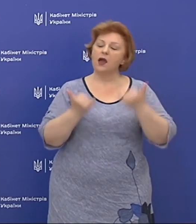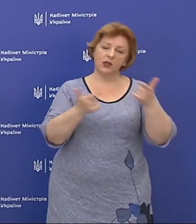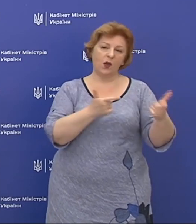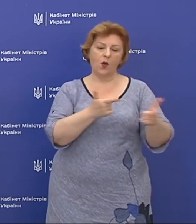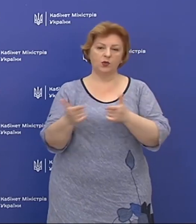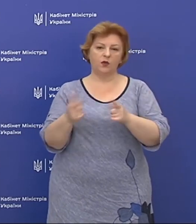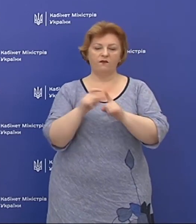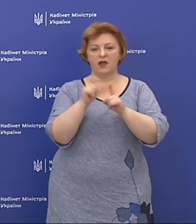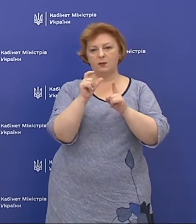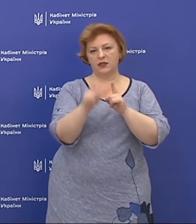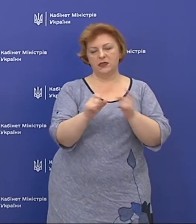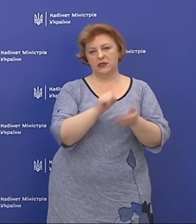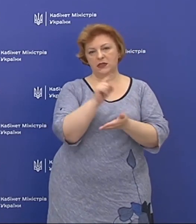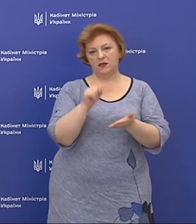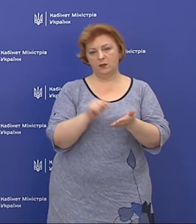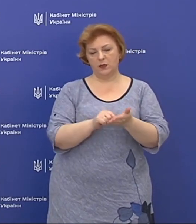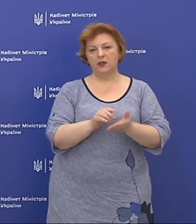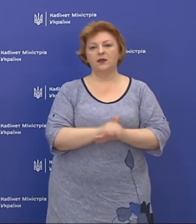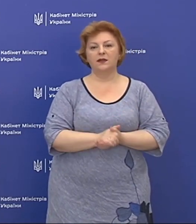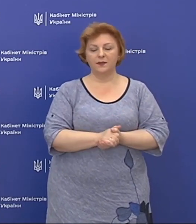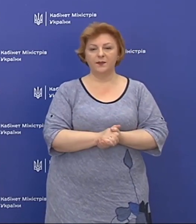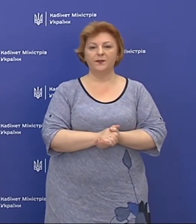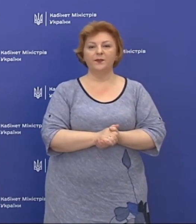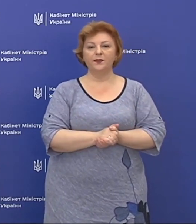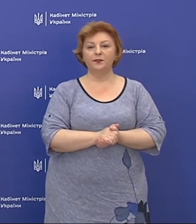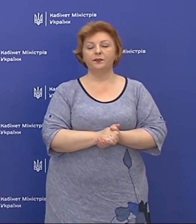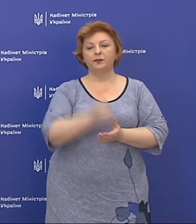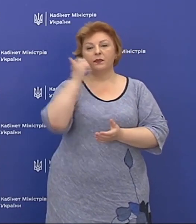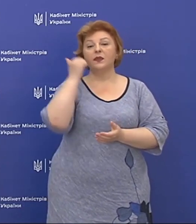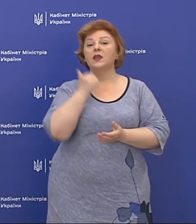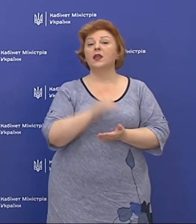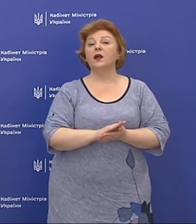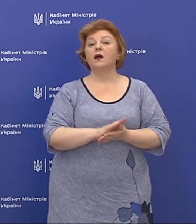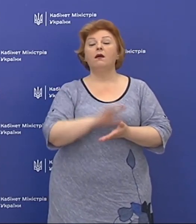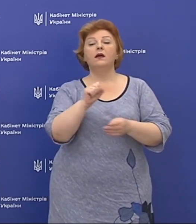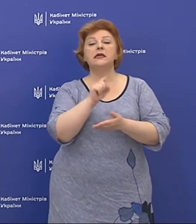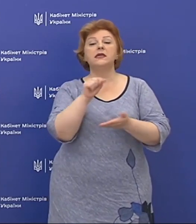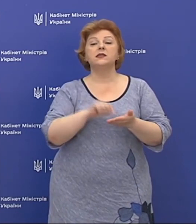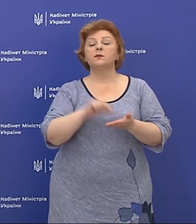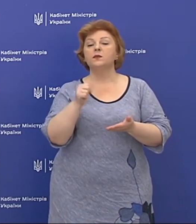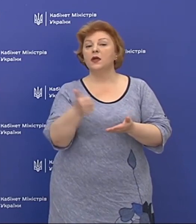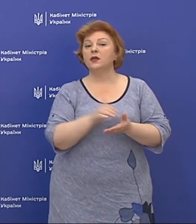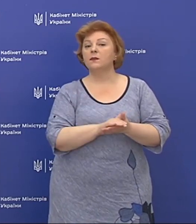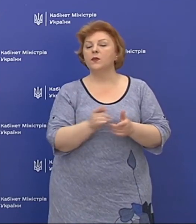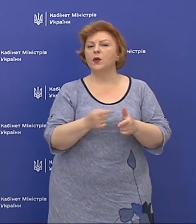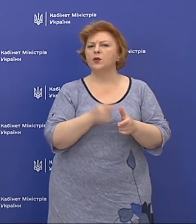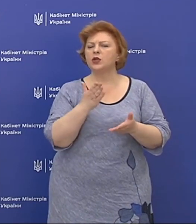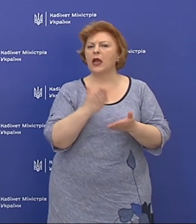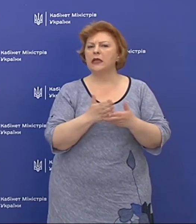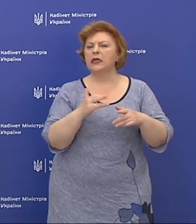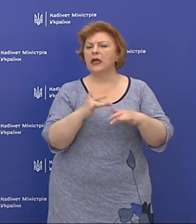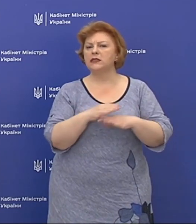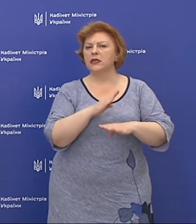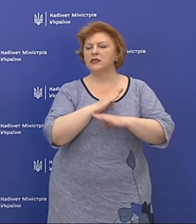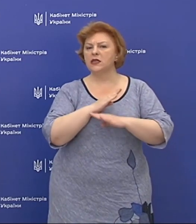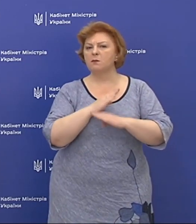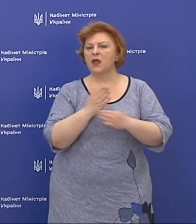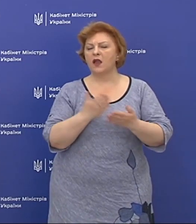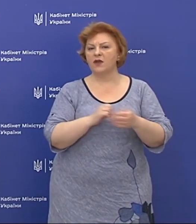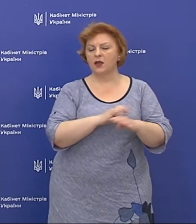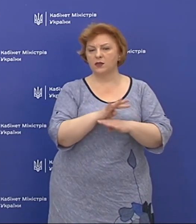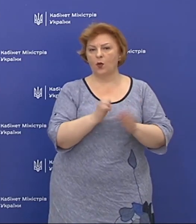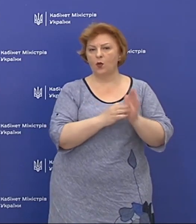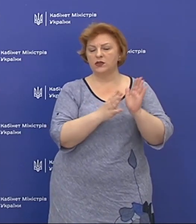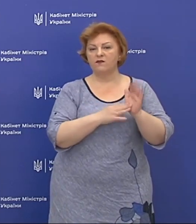готовий відповісти на запитання. Дякую. Отже, запитання перше. Чи є розрахунки смертності від COVID